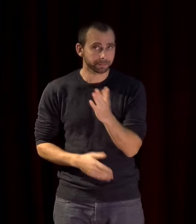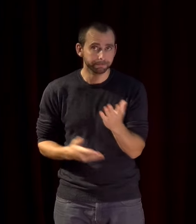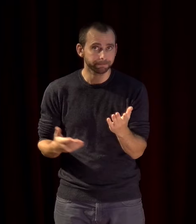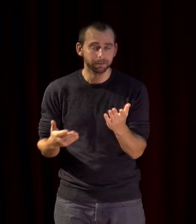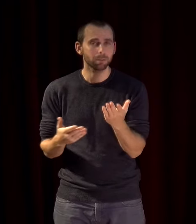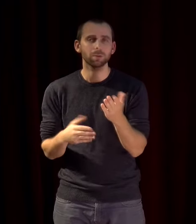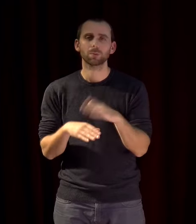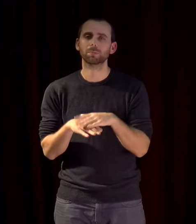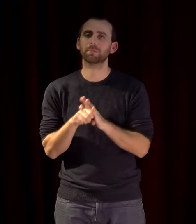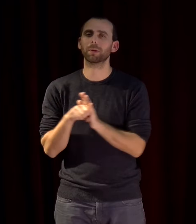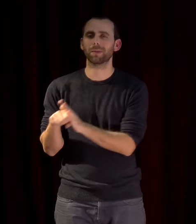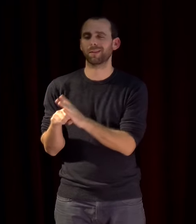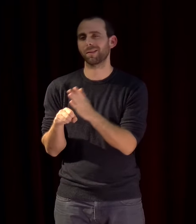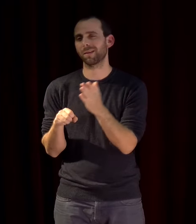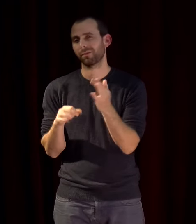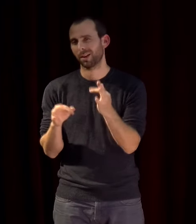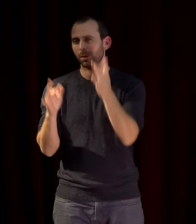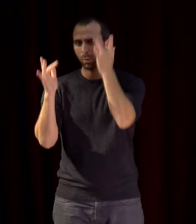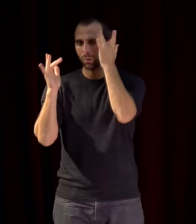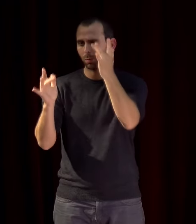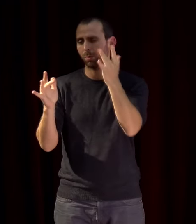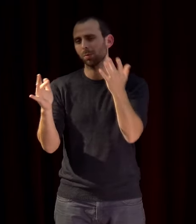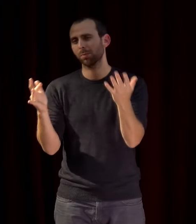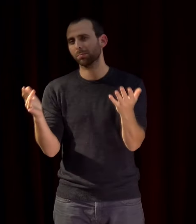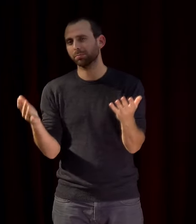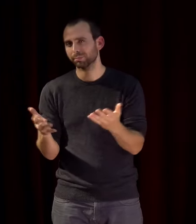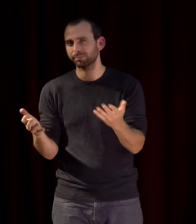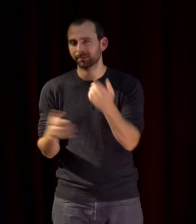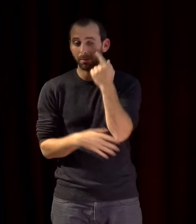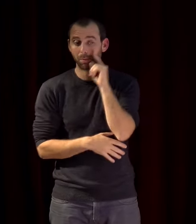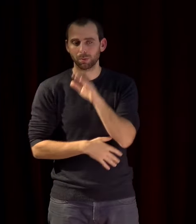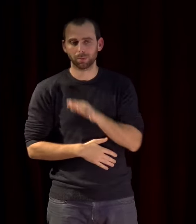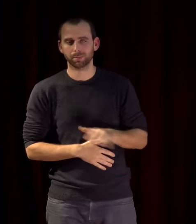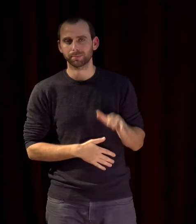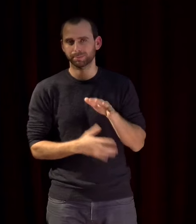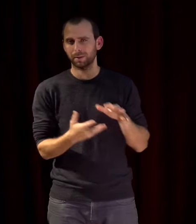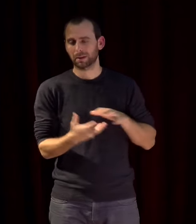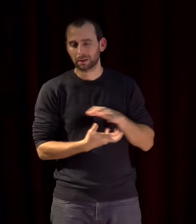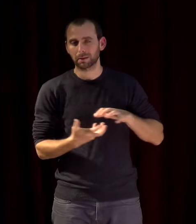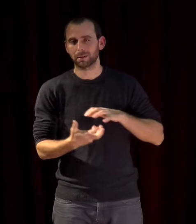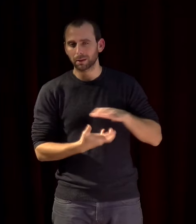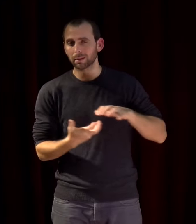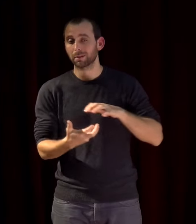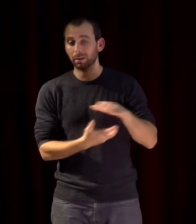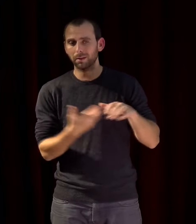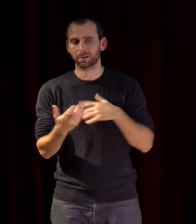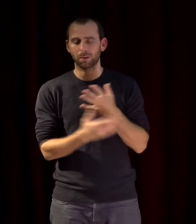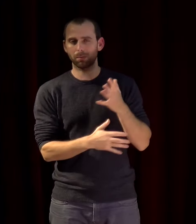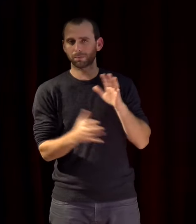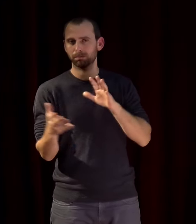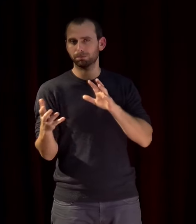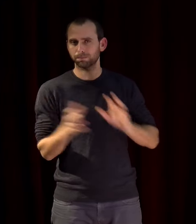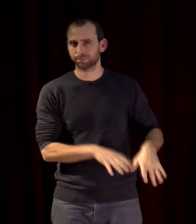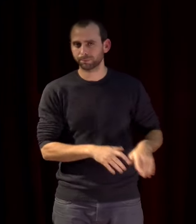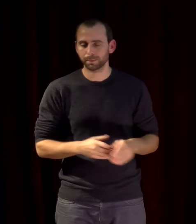quelques priorités qui permettraient de contrer les crises dont je viens de parler la